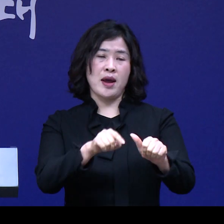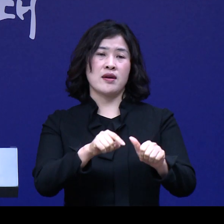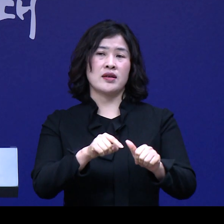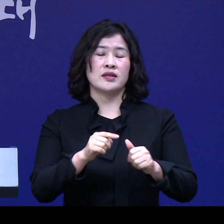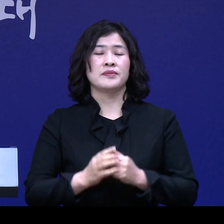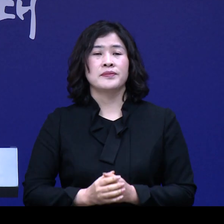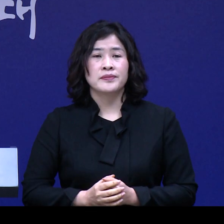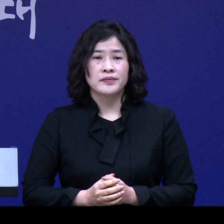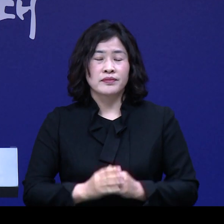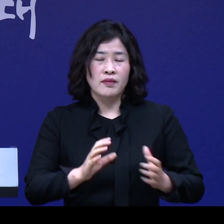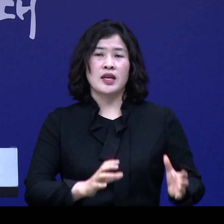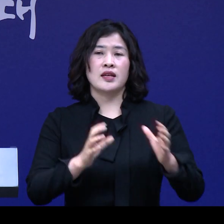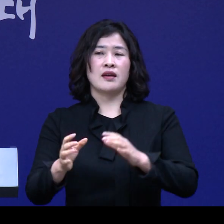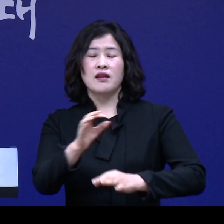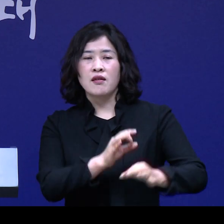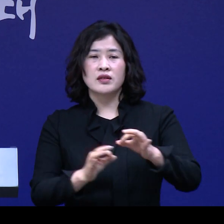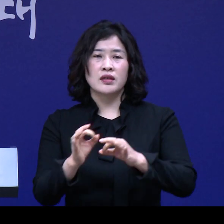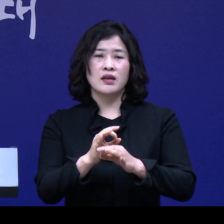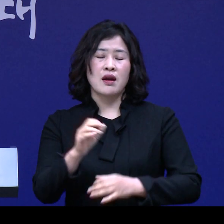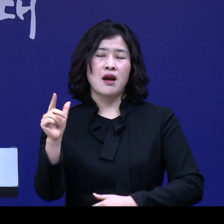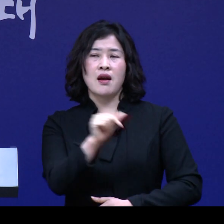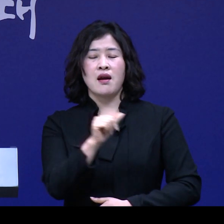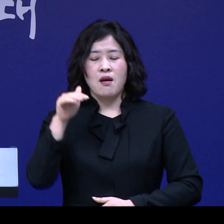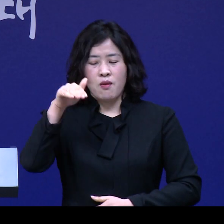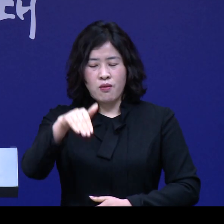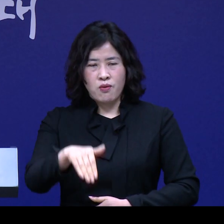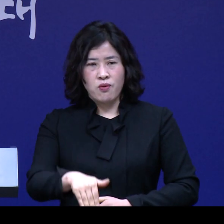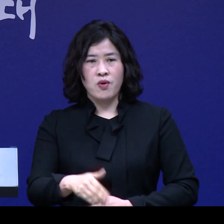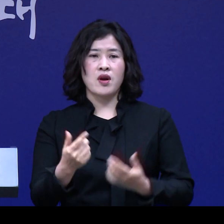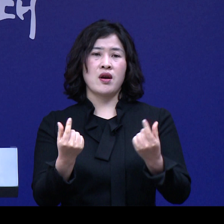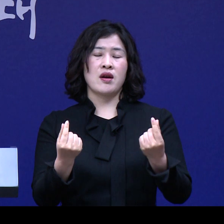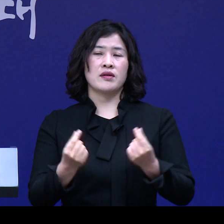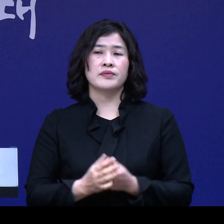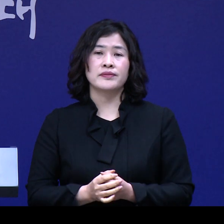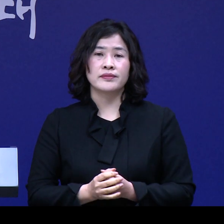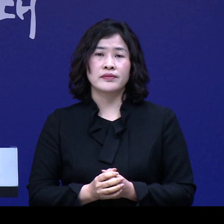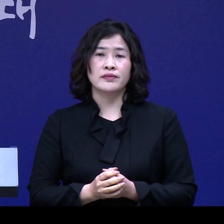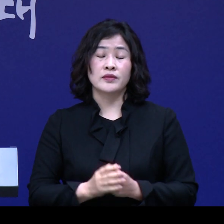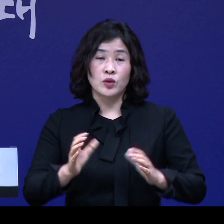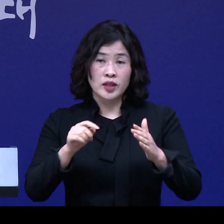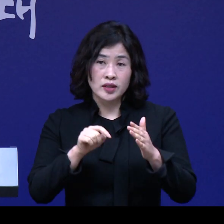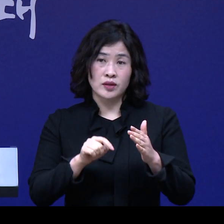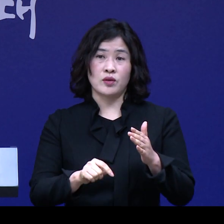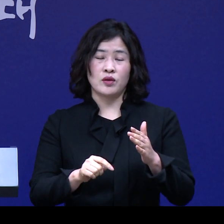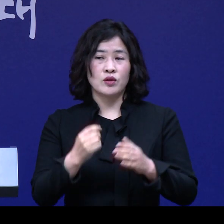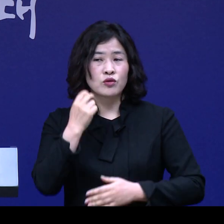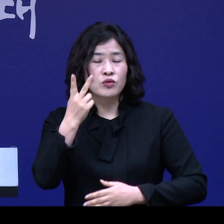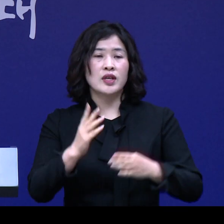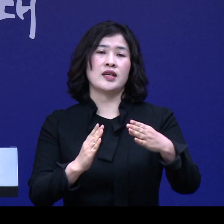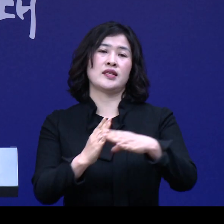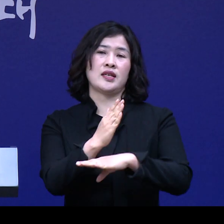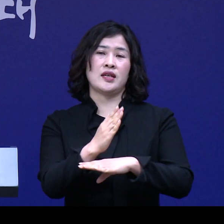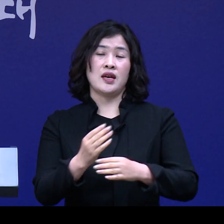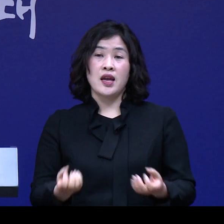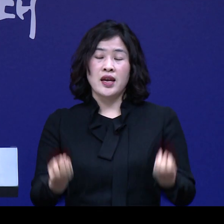내리면서 세계 경제가 급속히 얼어붙고 있습니다. 국내에서도 두 달 넘게